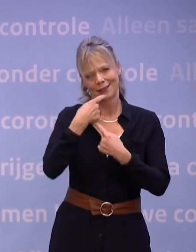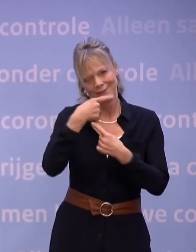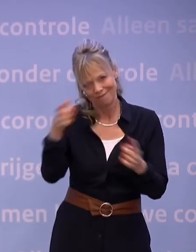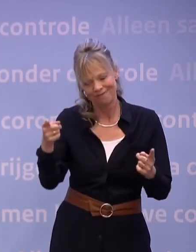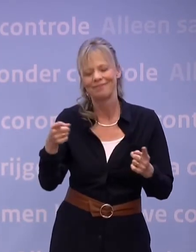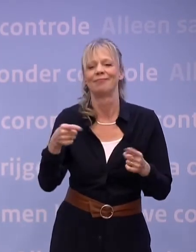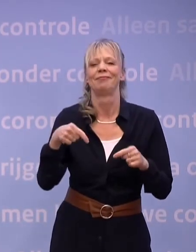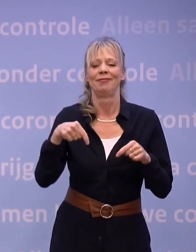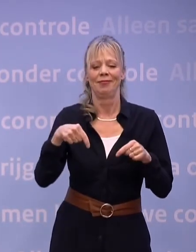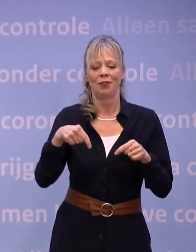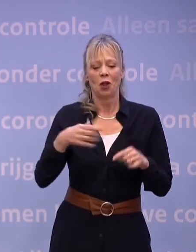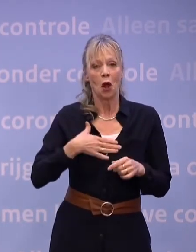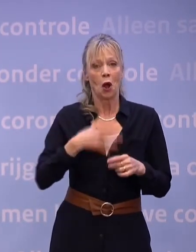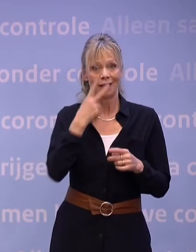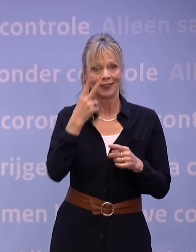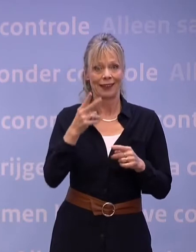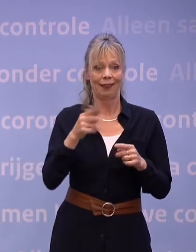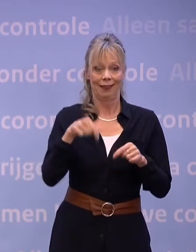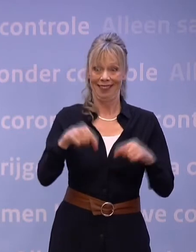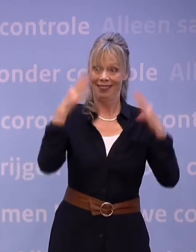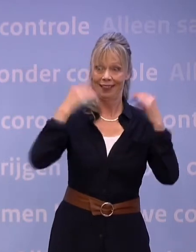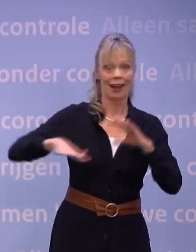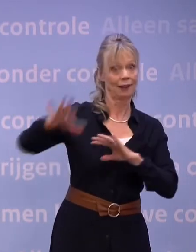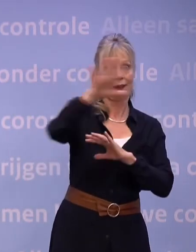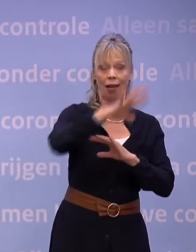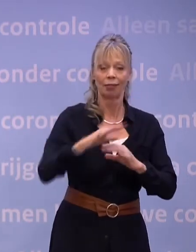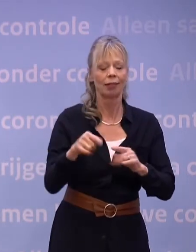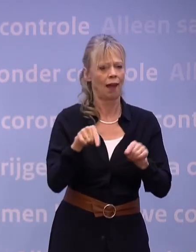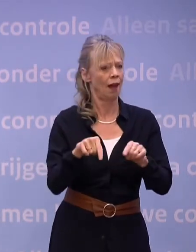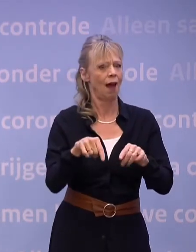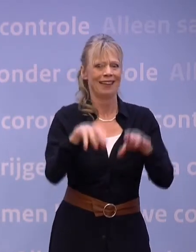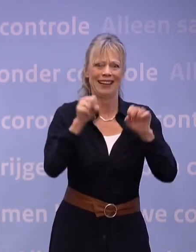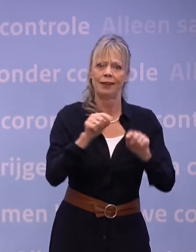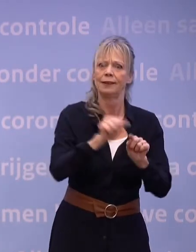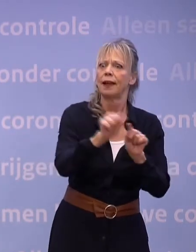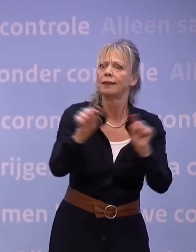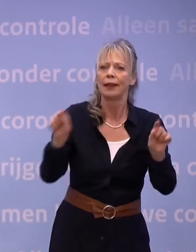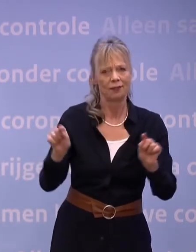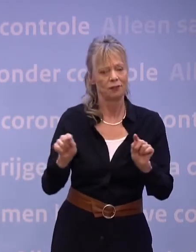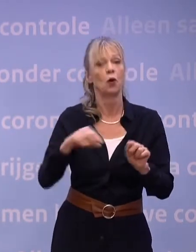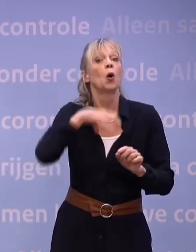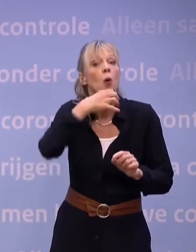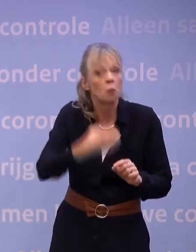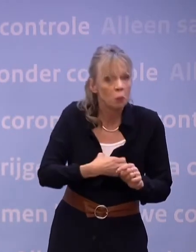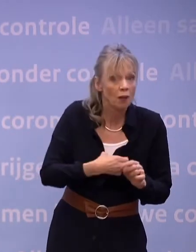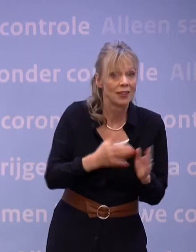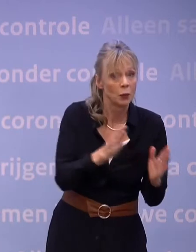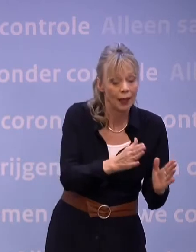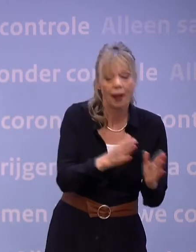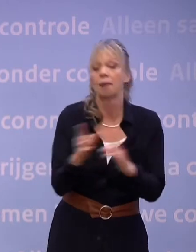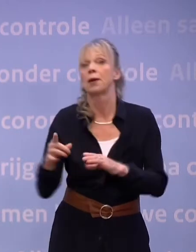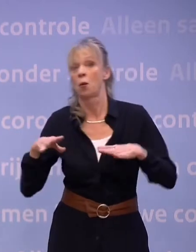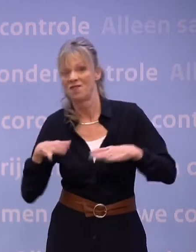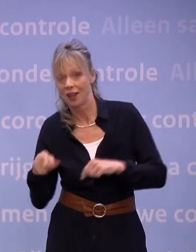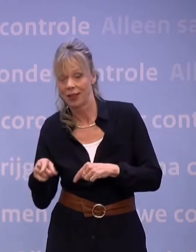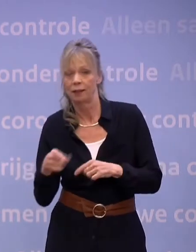Gelukkig zien we overal in Nederland prachtige initiatieven, professioneel en vrijwillig. Bijvoorbeeld